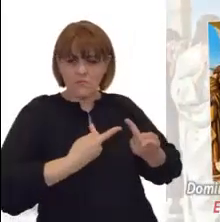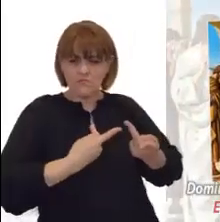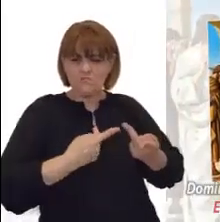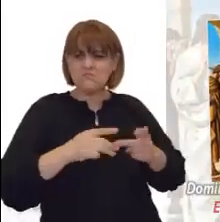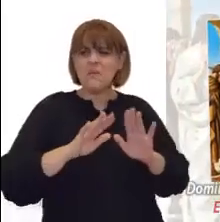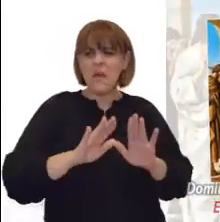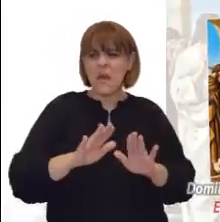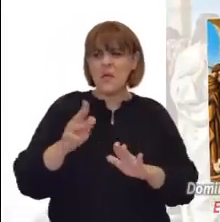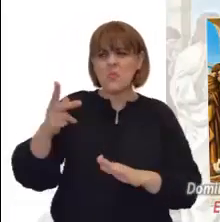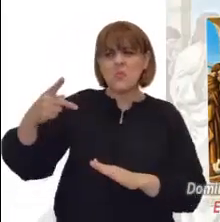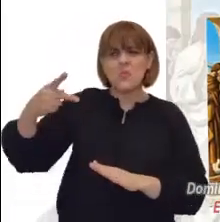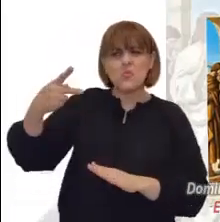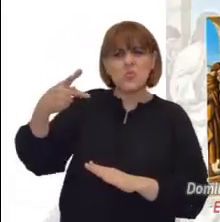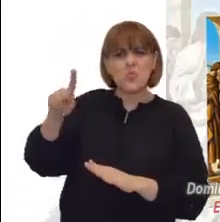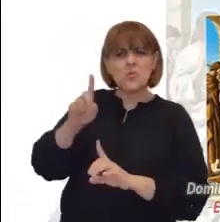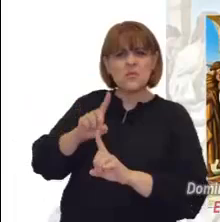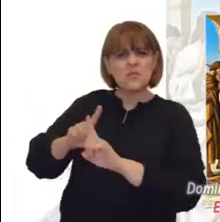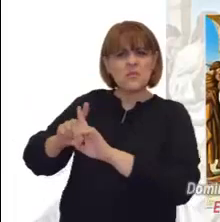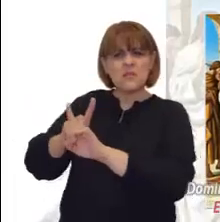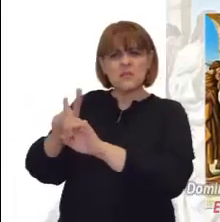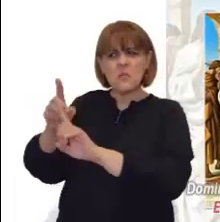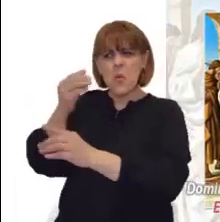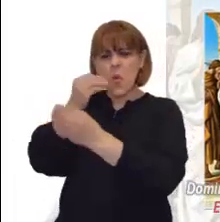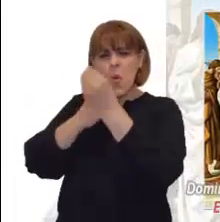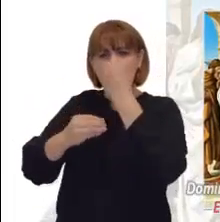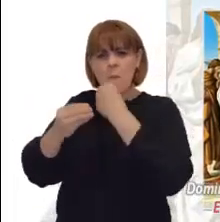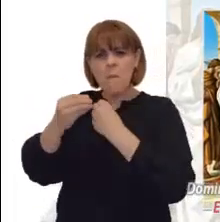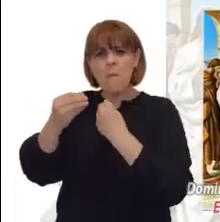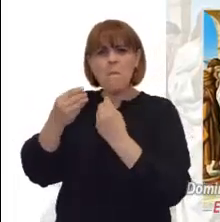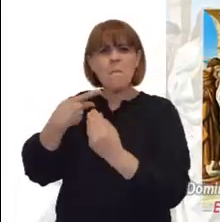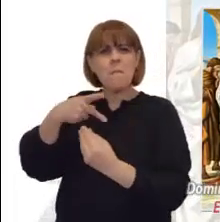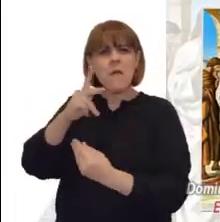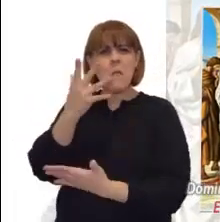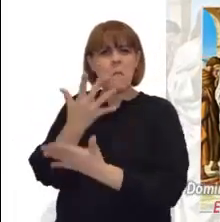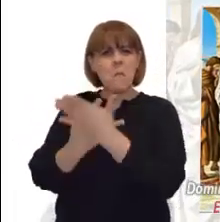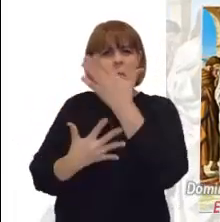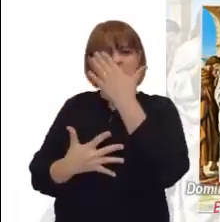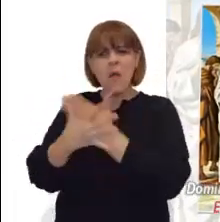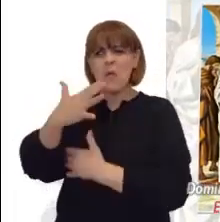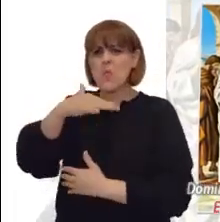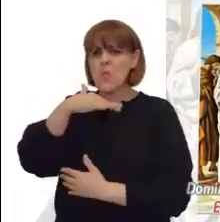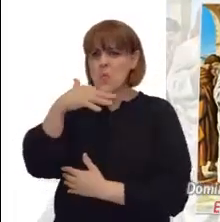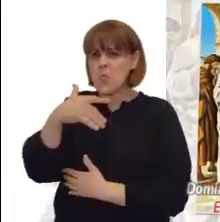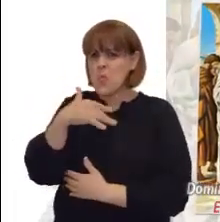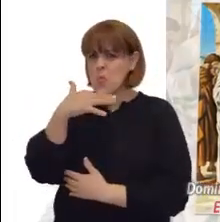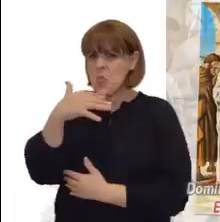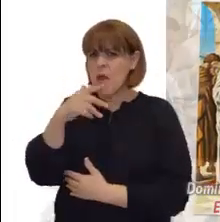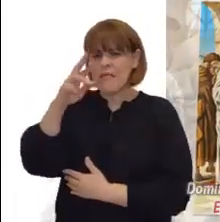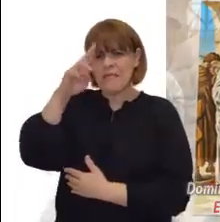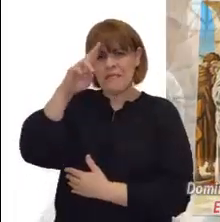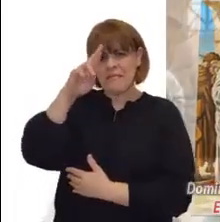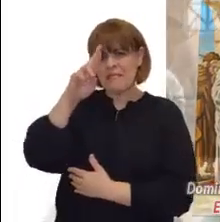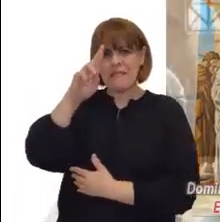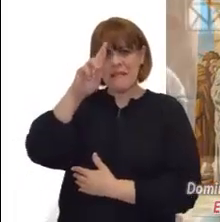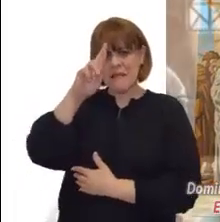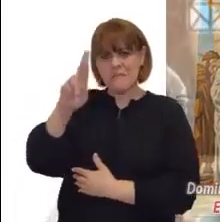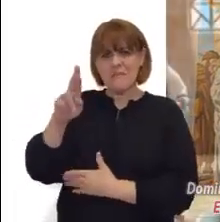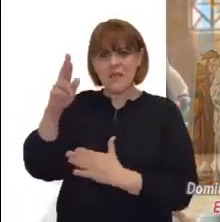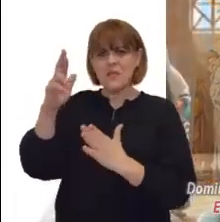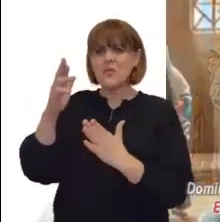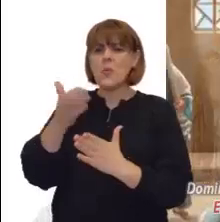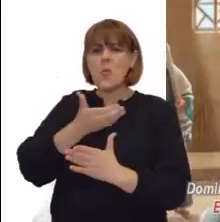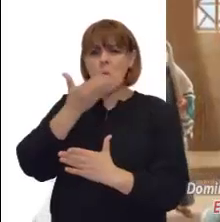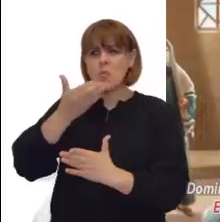no comen sin lavarse ante las manos hasta el codo, siguiendo la tradición de sus mayores. Al volver del